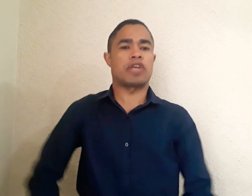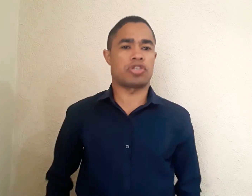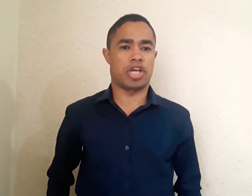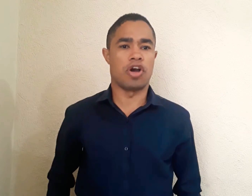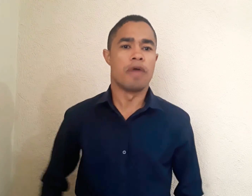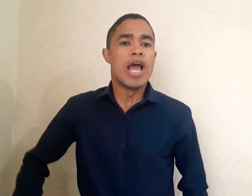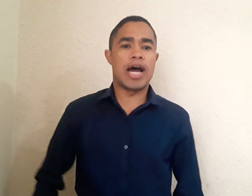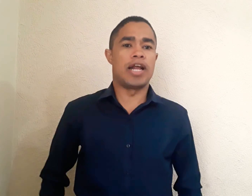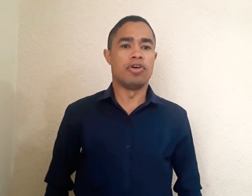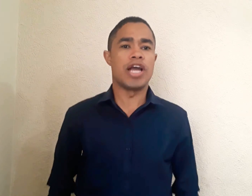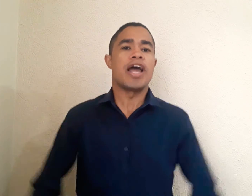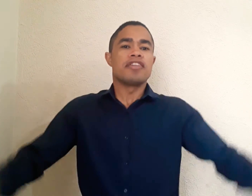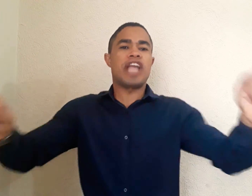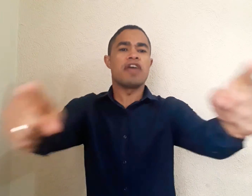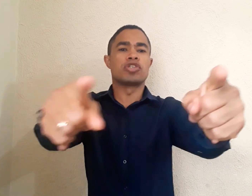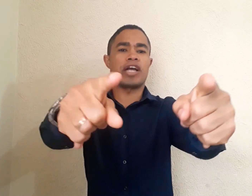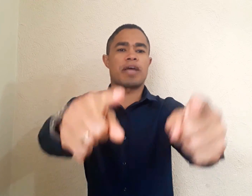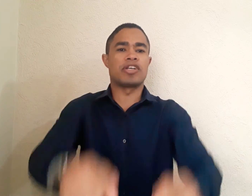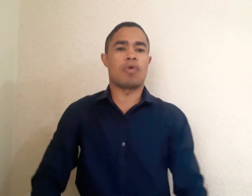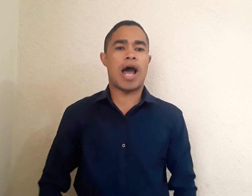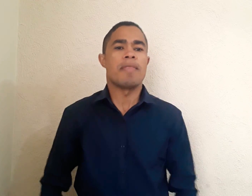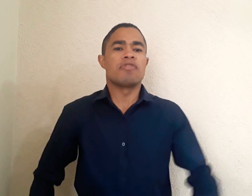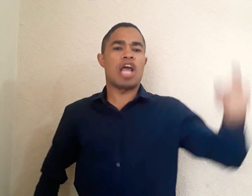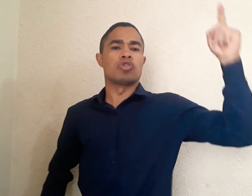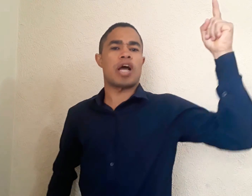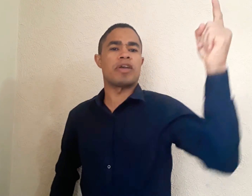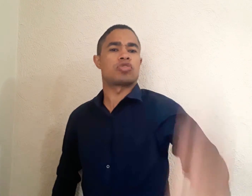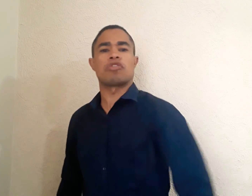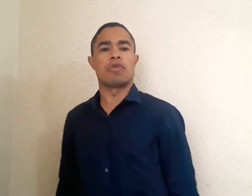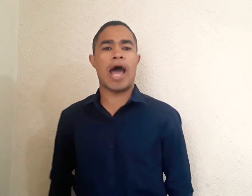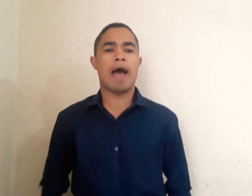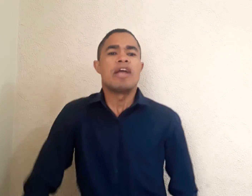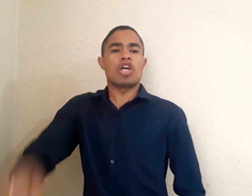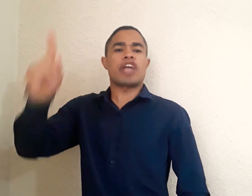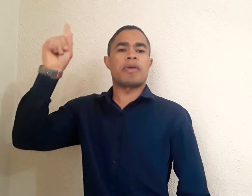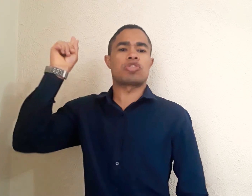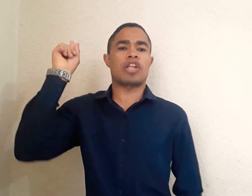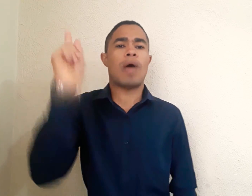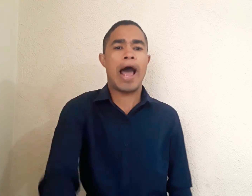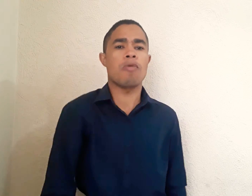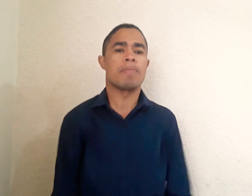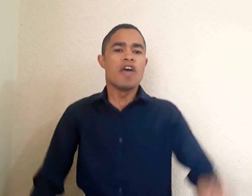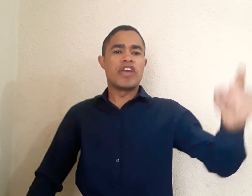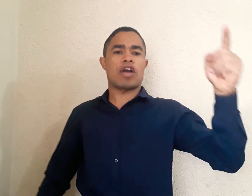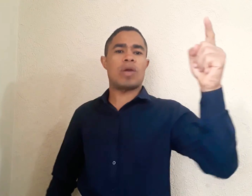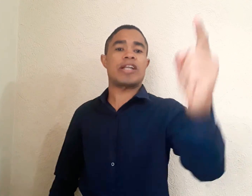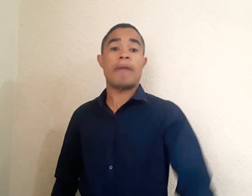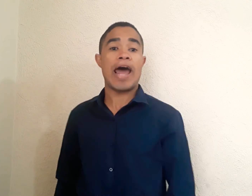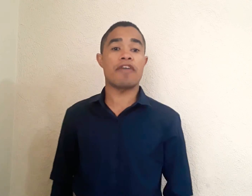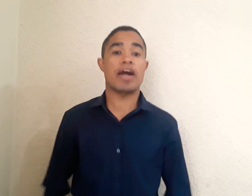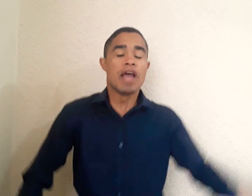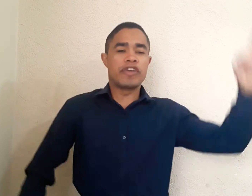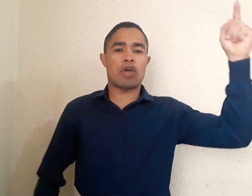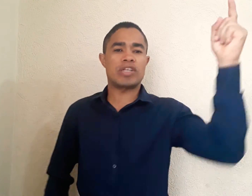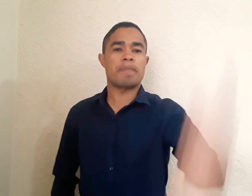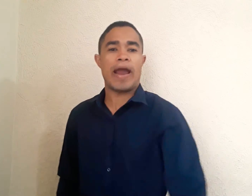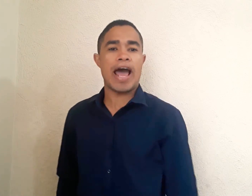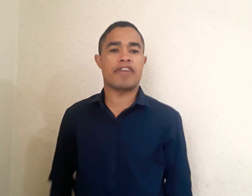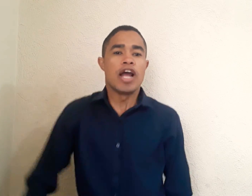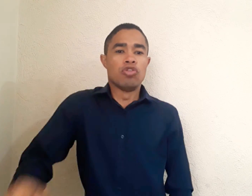no Senhor, aleluia Deus vai te abençoar Deus abençoa o teu lar Deus abençoa a tua alma Fica com esta palavra Fica com esta palavra No